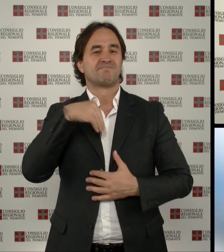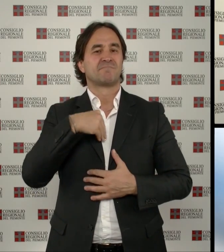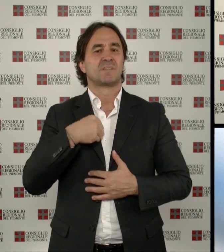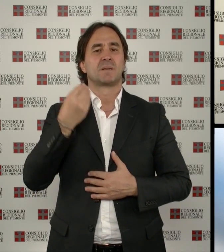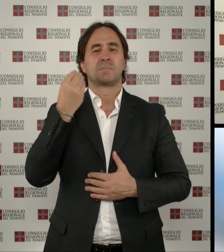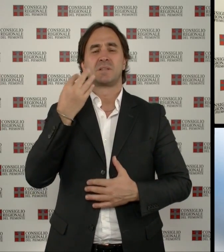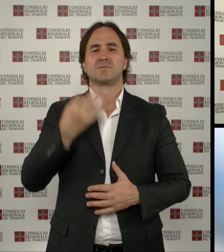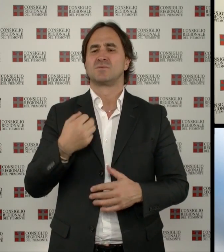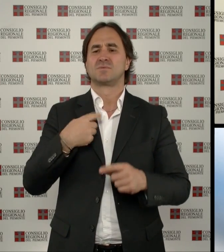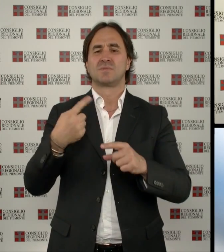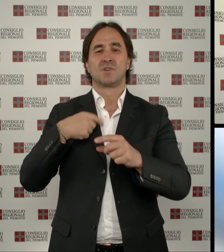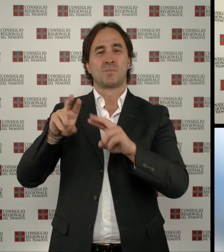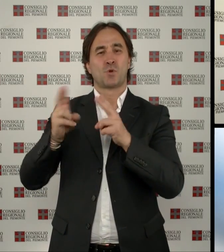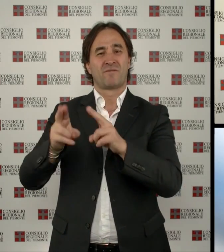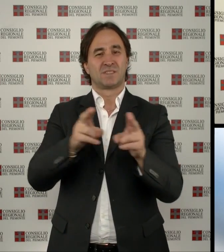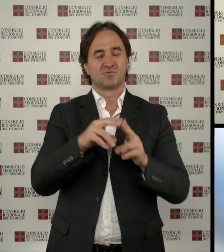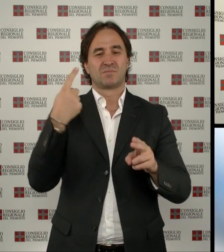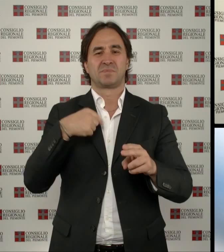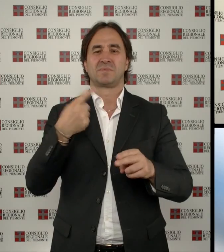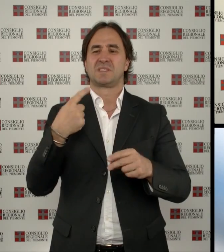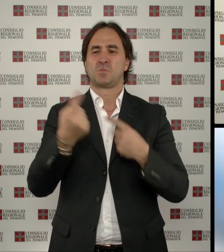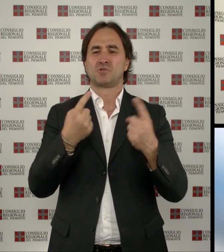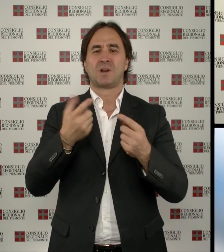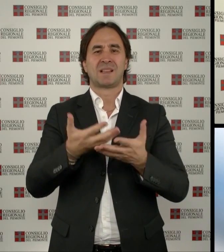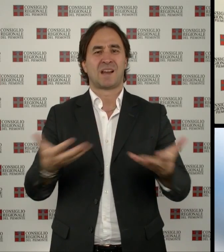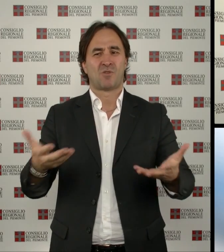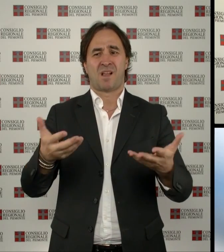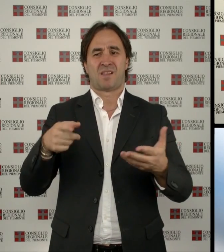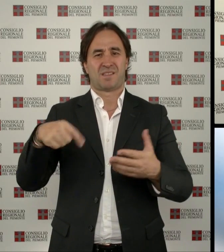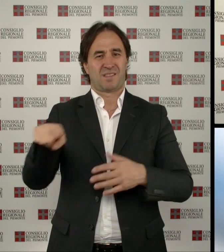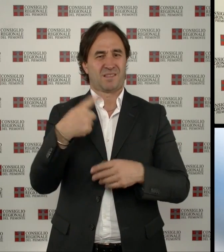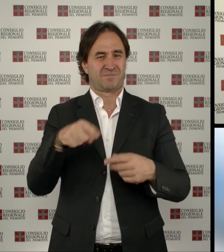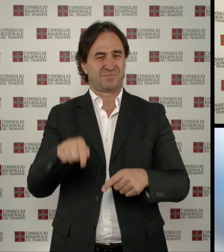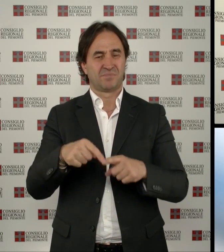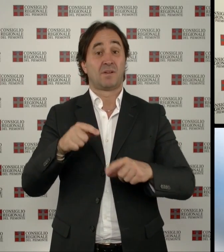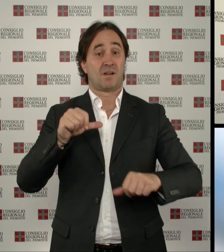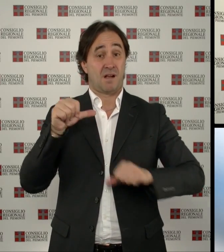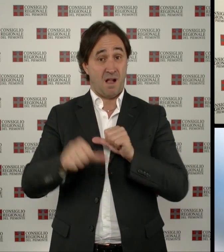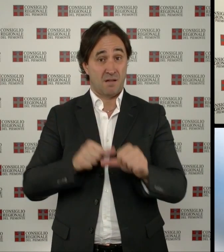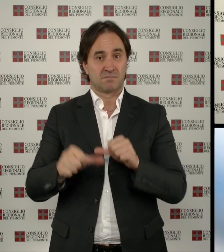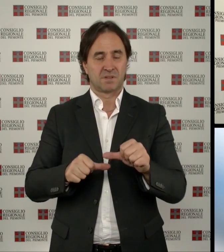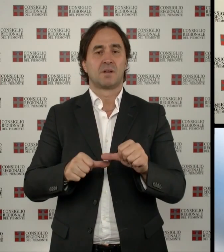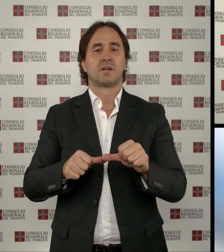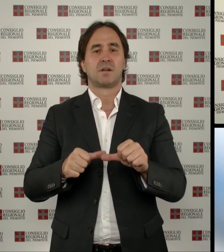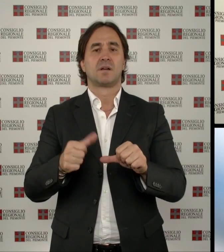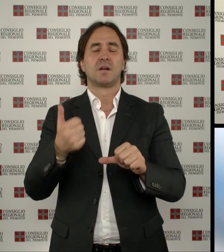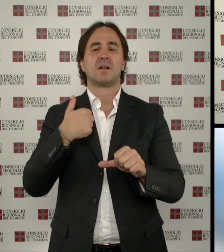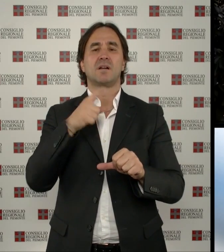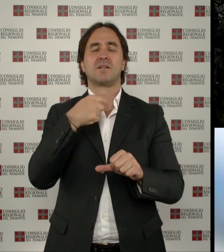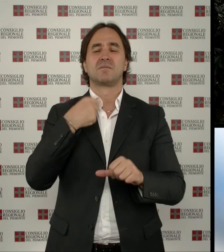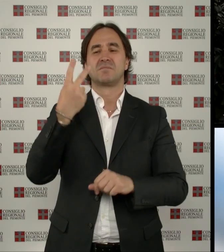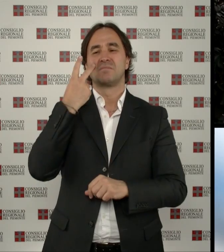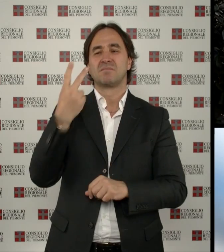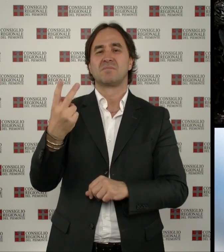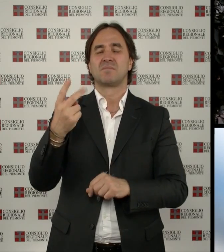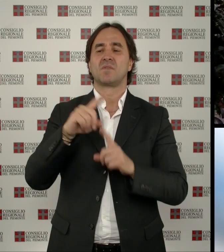assetti di provincia, di situazioni territoriali come queste, non bisogna vedere l'aspetto di cooptazione di una